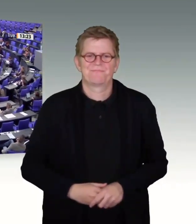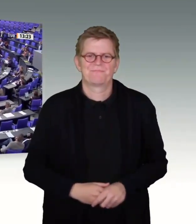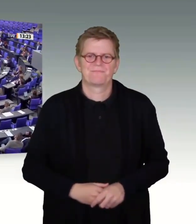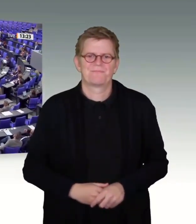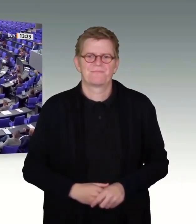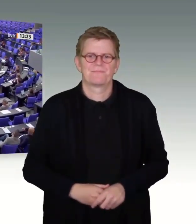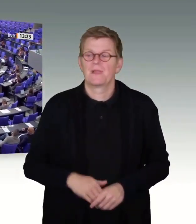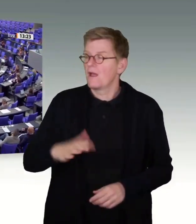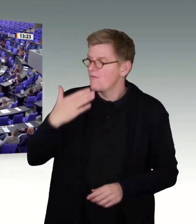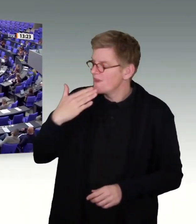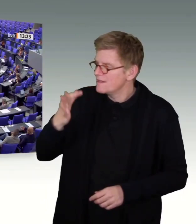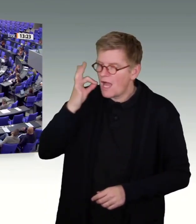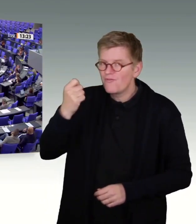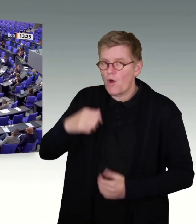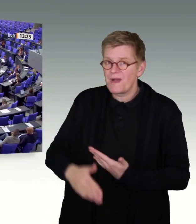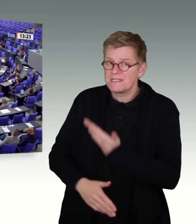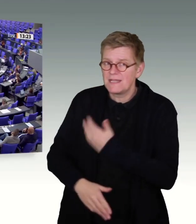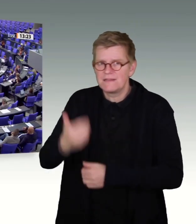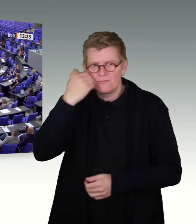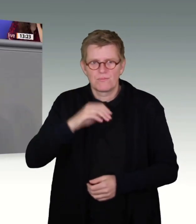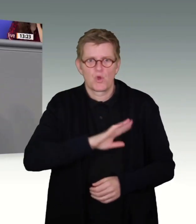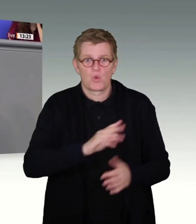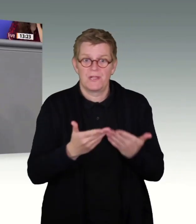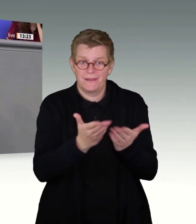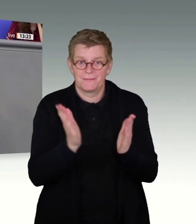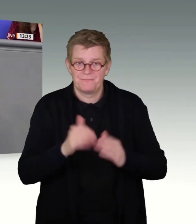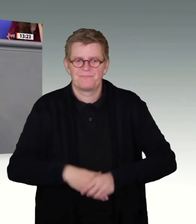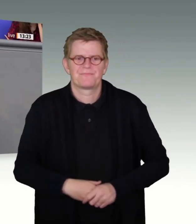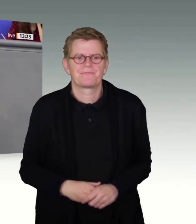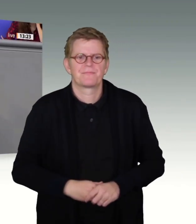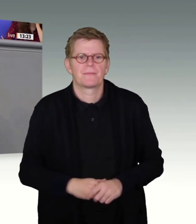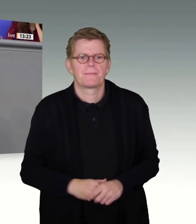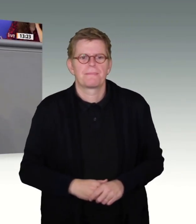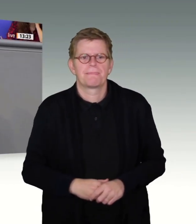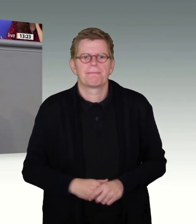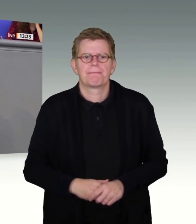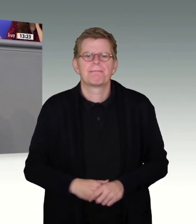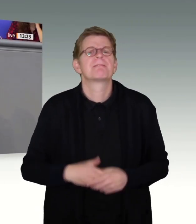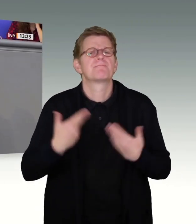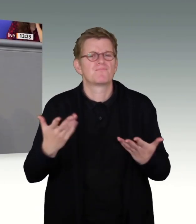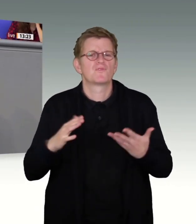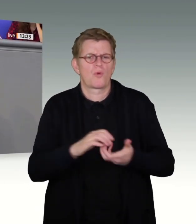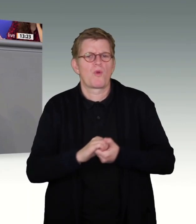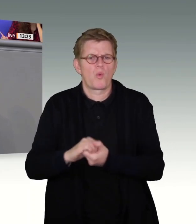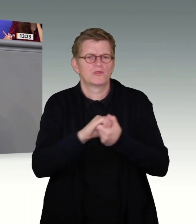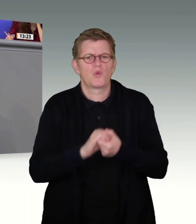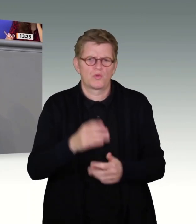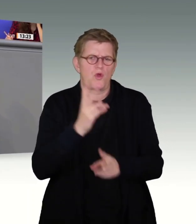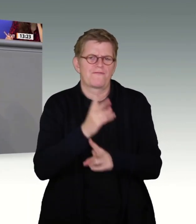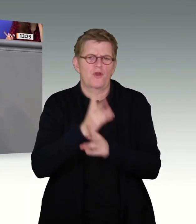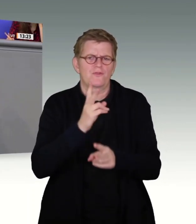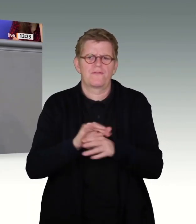Vielen Dank, Frau Präsidentin! Liebe Kolleginnen und Kollegen! Die Union wiederholt heute ein altbekanntes Ritual.